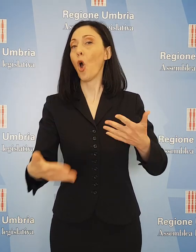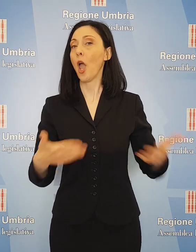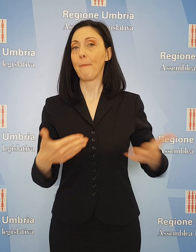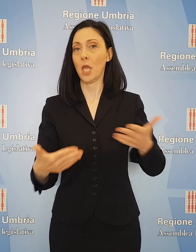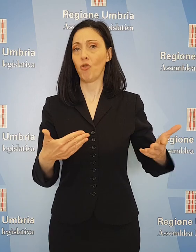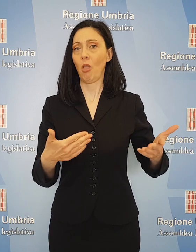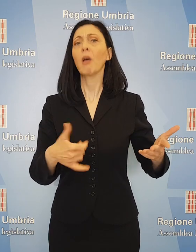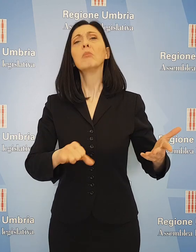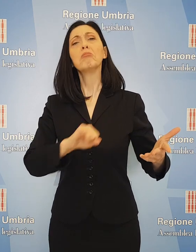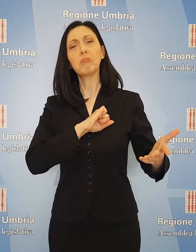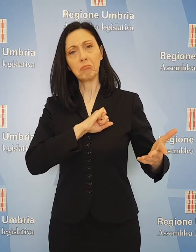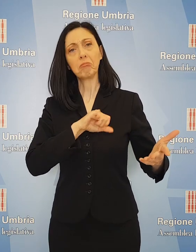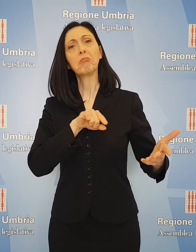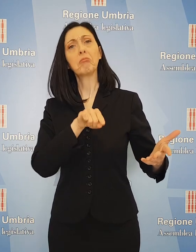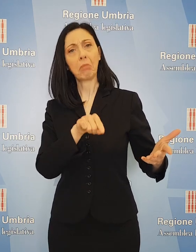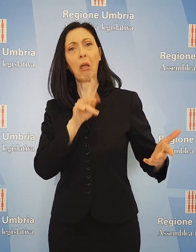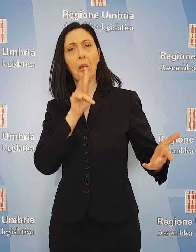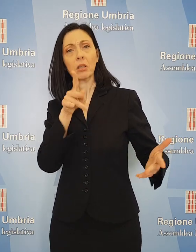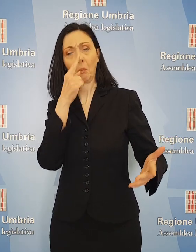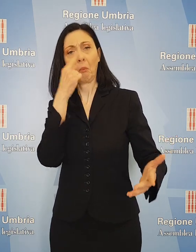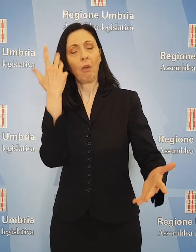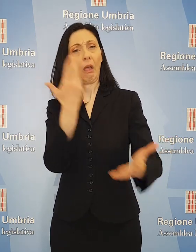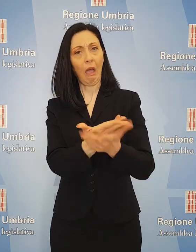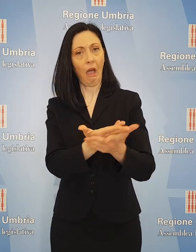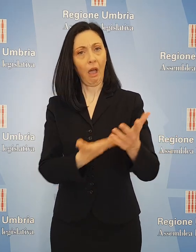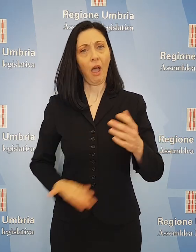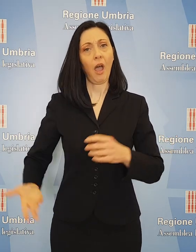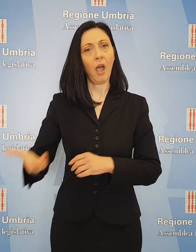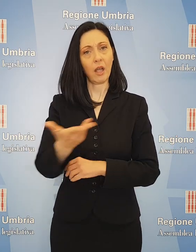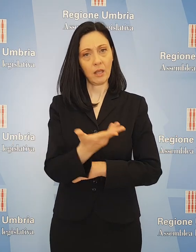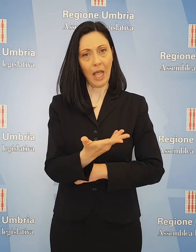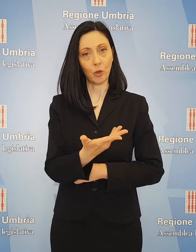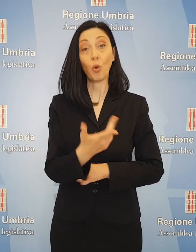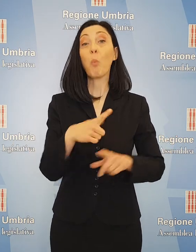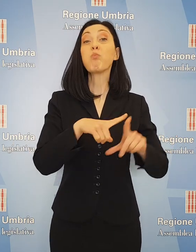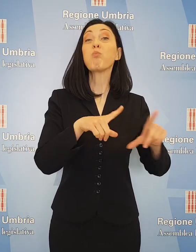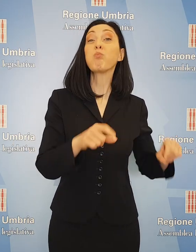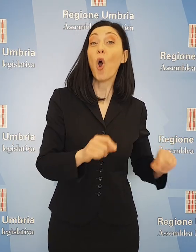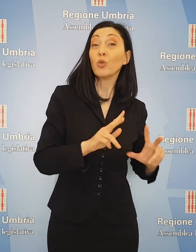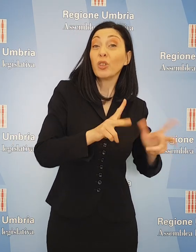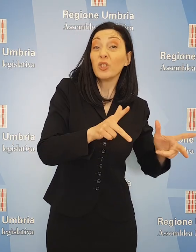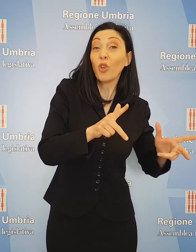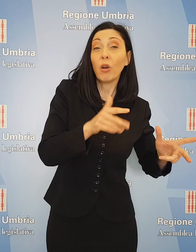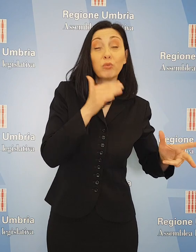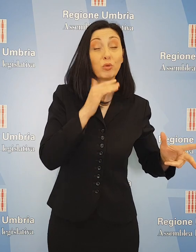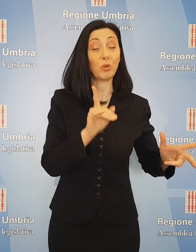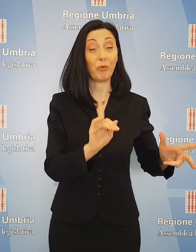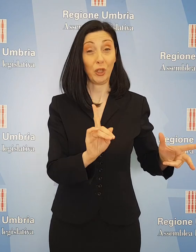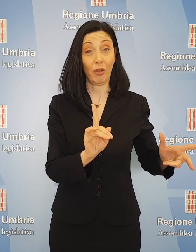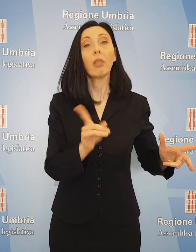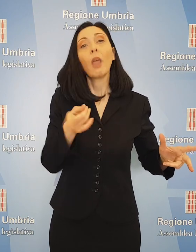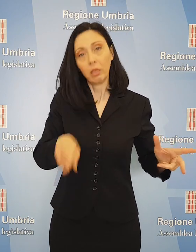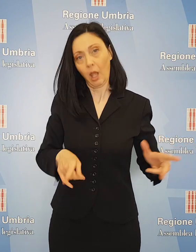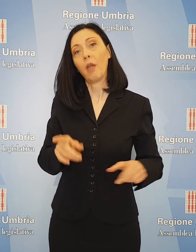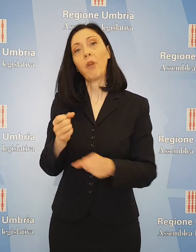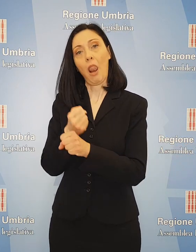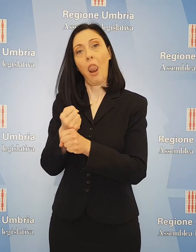di un bilancio di emergenza, ma credibile, con risposte forti. Non basteranno bonus e ristori se non c il lavoro, servono